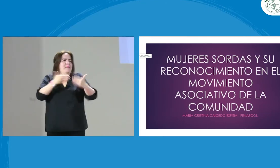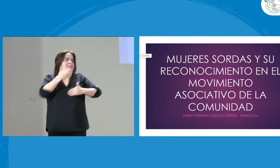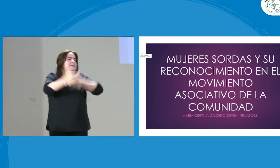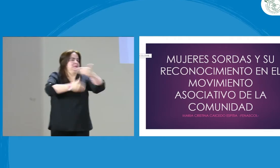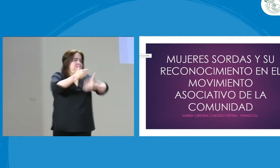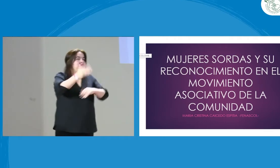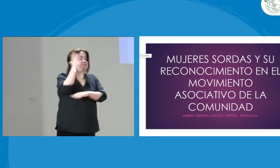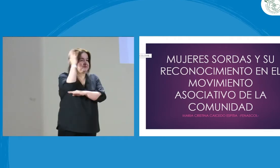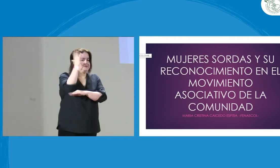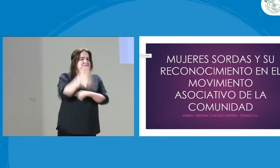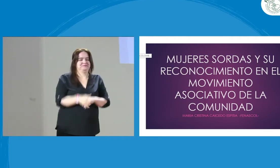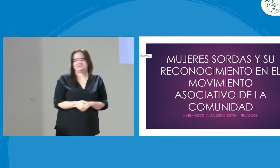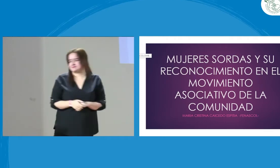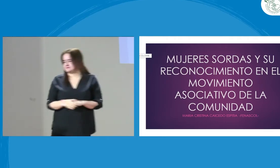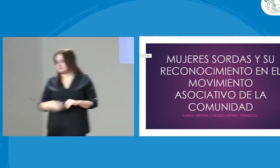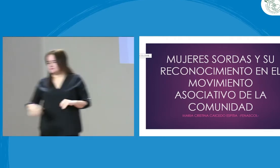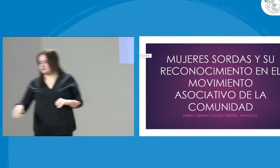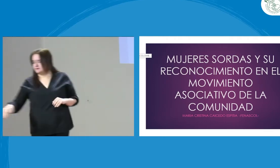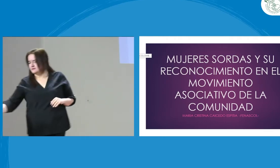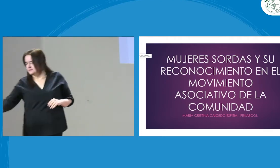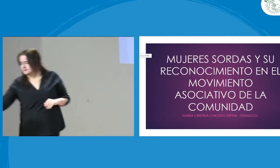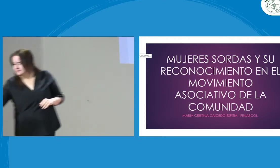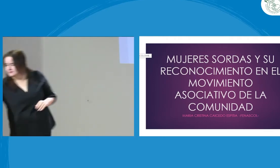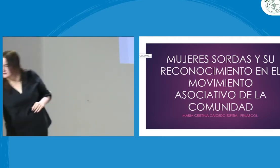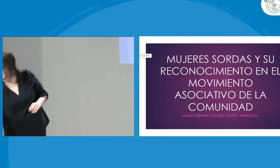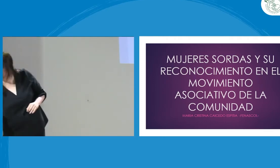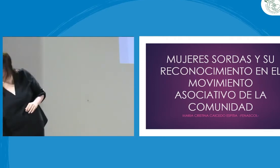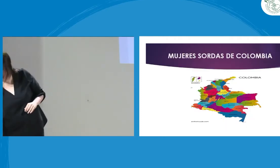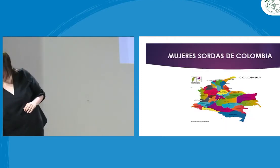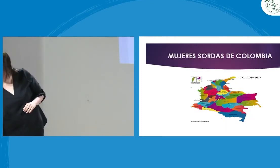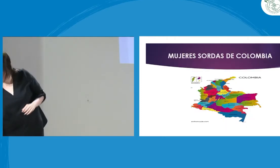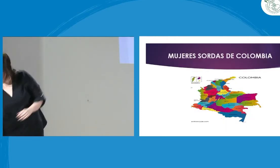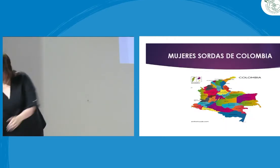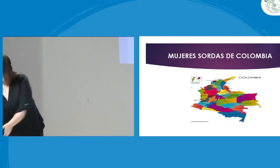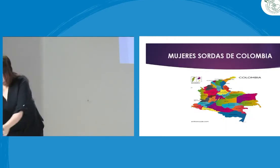Porque cuando una mujer está fuera de la asociación es un proceso más complejo, pero vamos a ver de qué se trata.